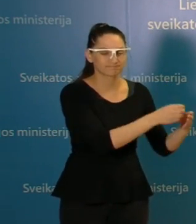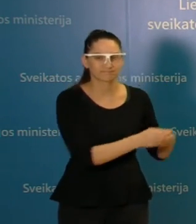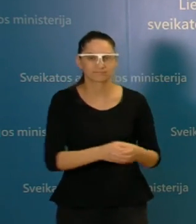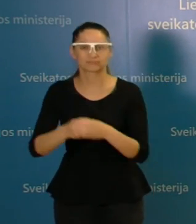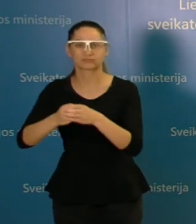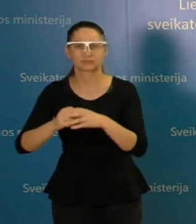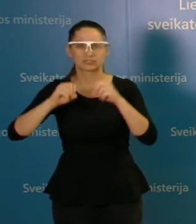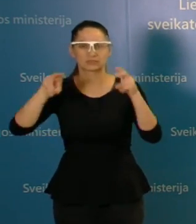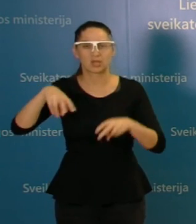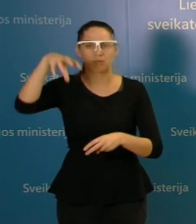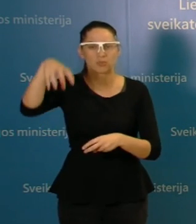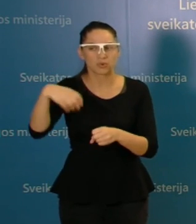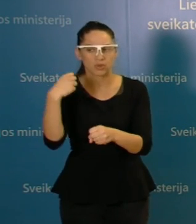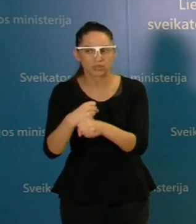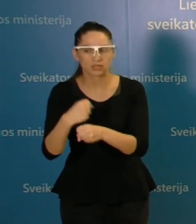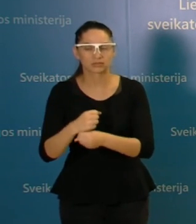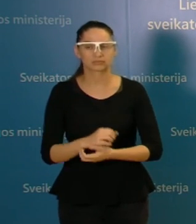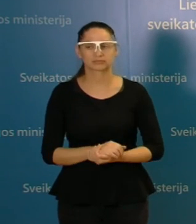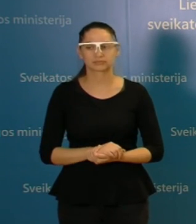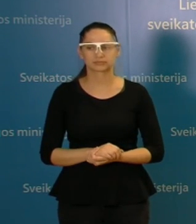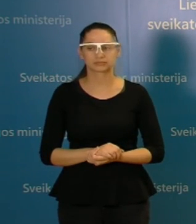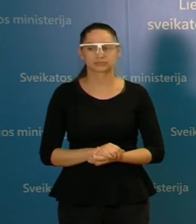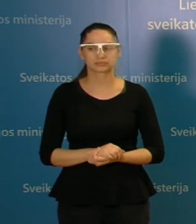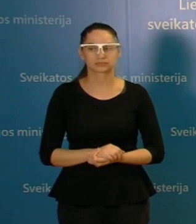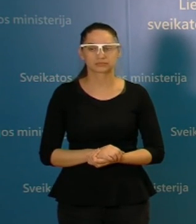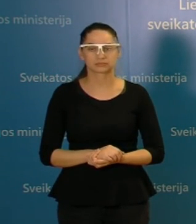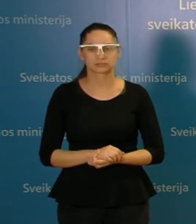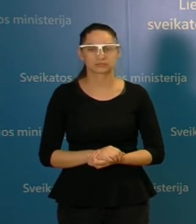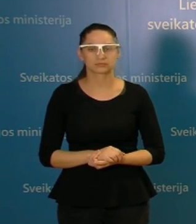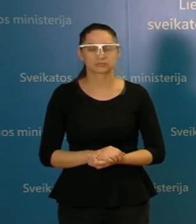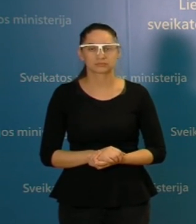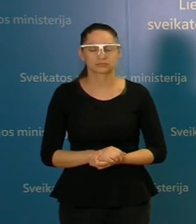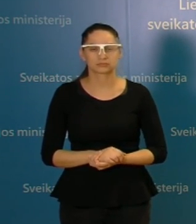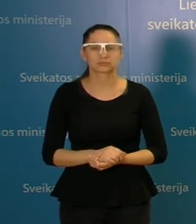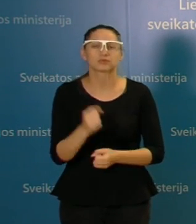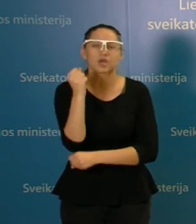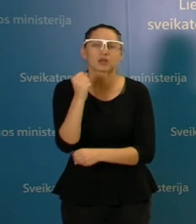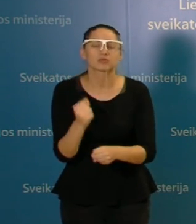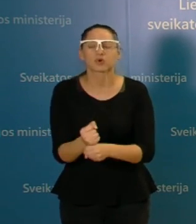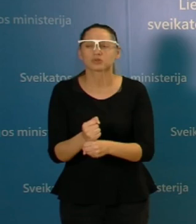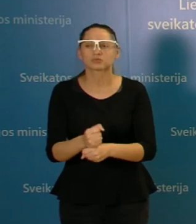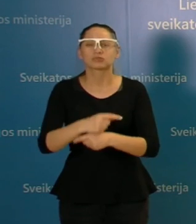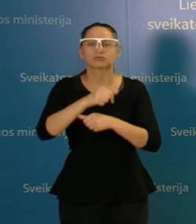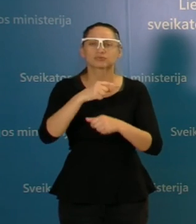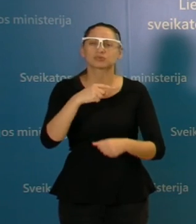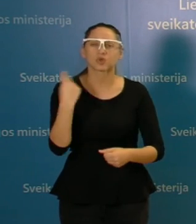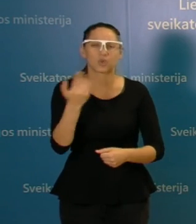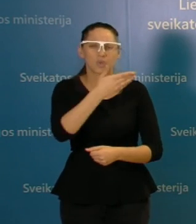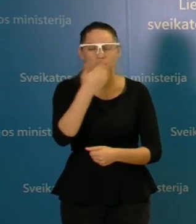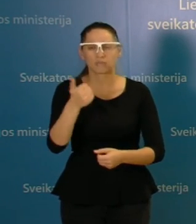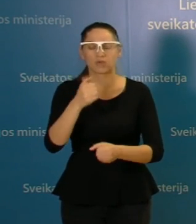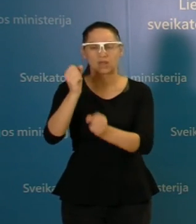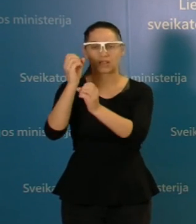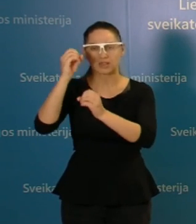ar panašių institucijų, tai irgi yra nebegalinės išteklius. Net jeigu ir laboratorijos pasistatytų įrangą,